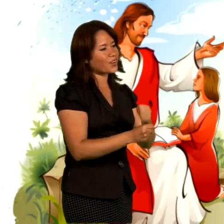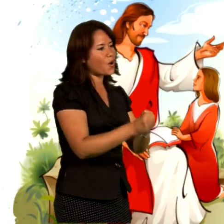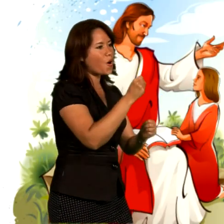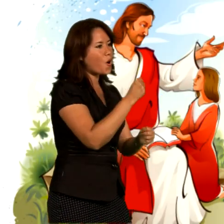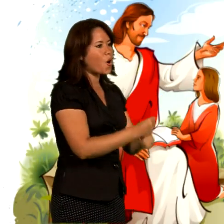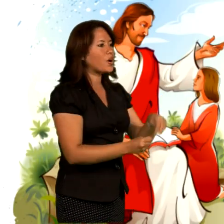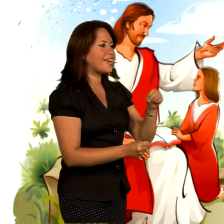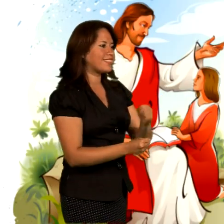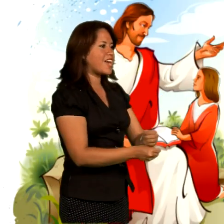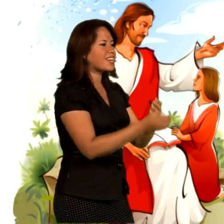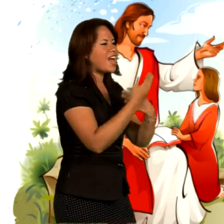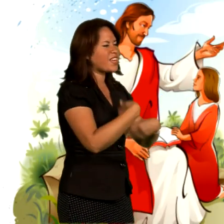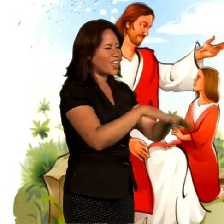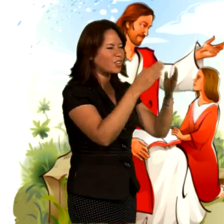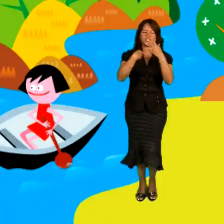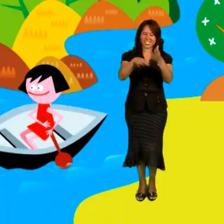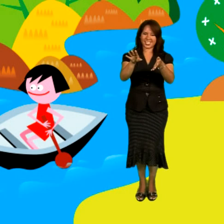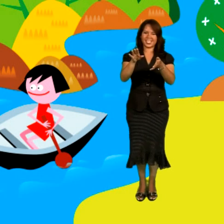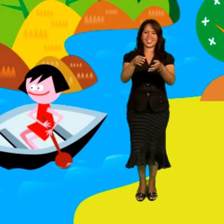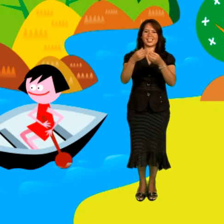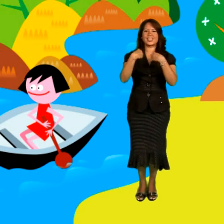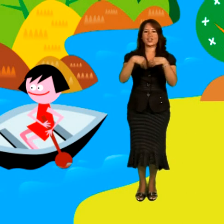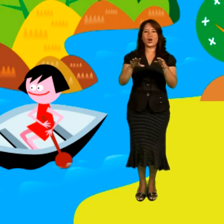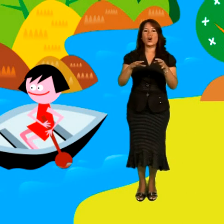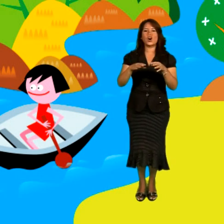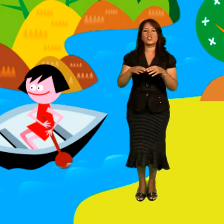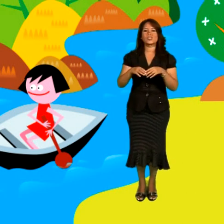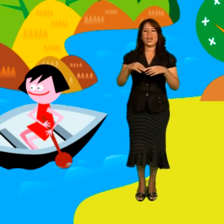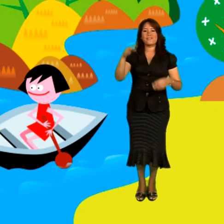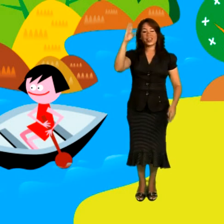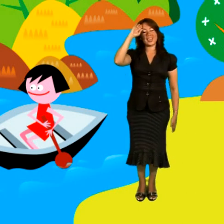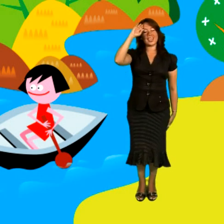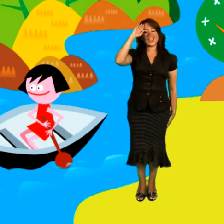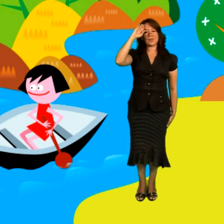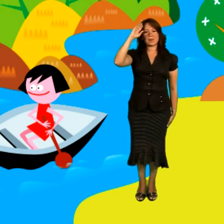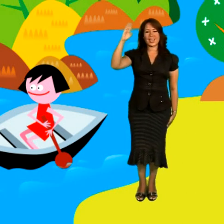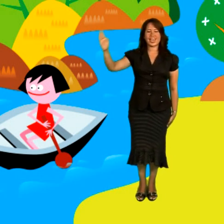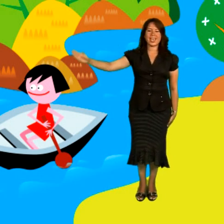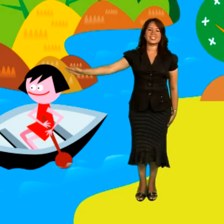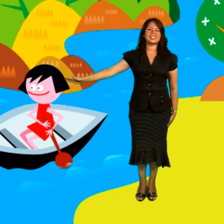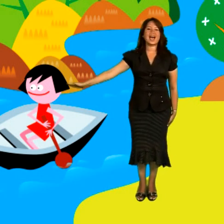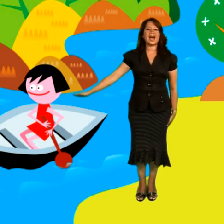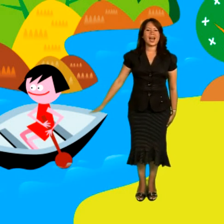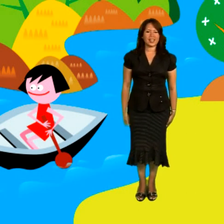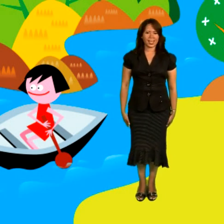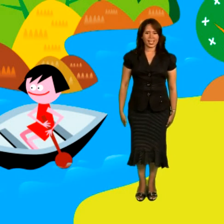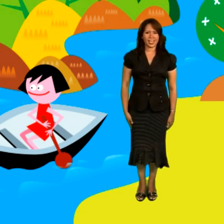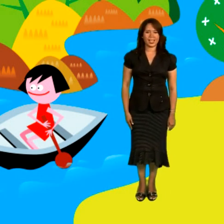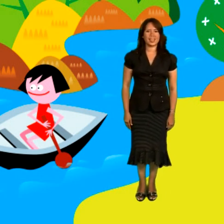roca eterna de los siglos Firme estaré